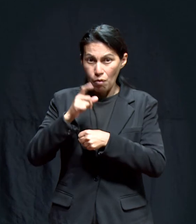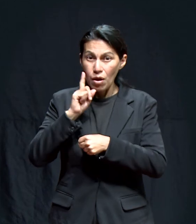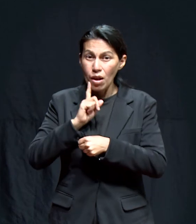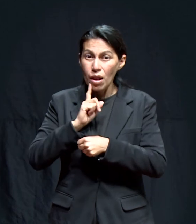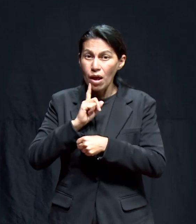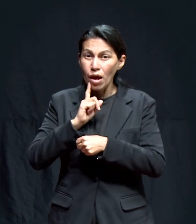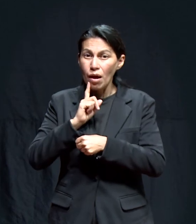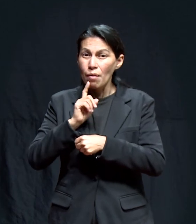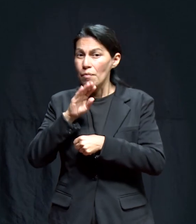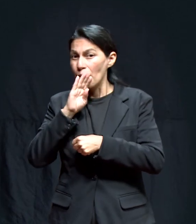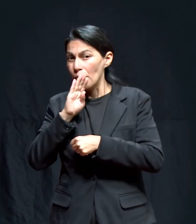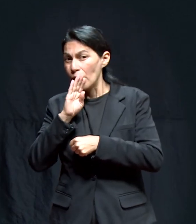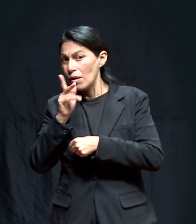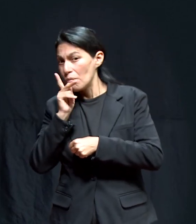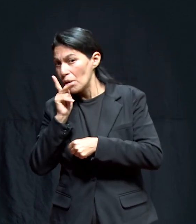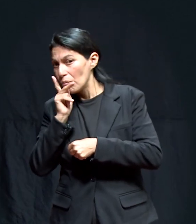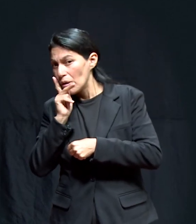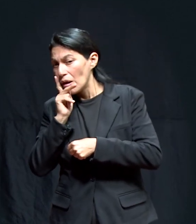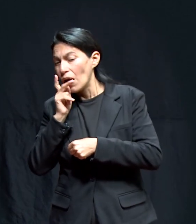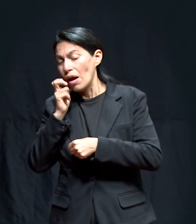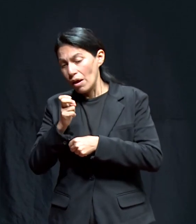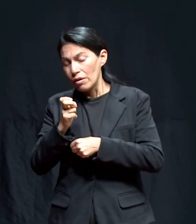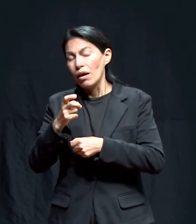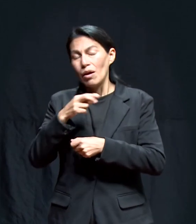abuela paterna.